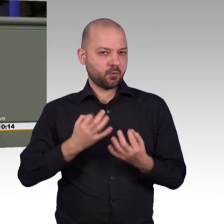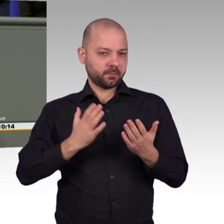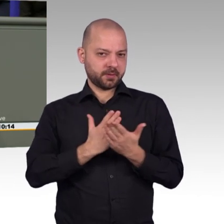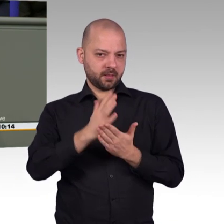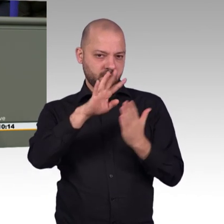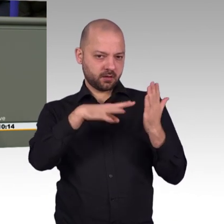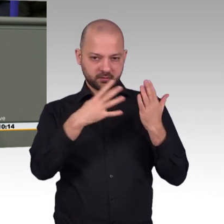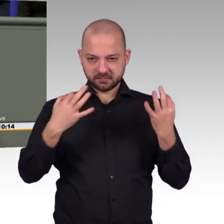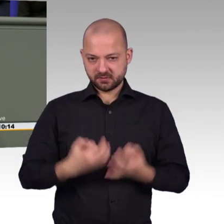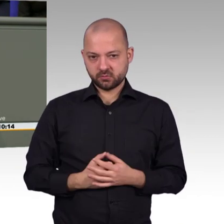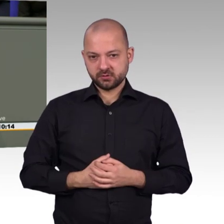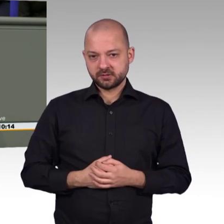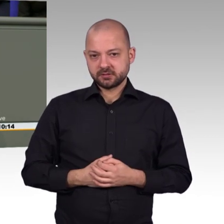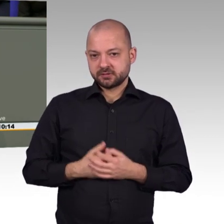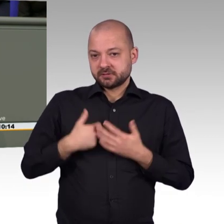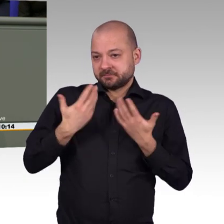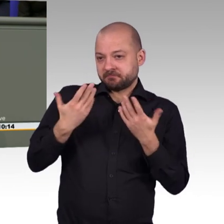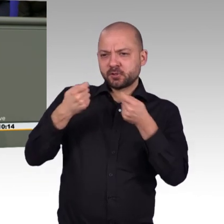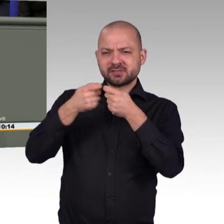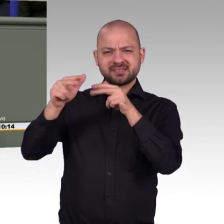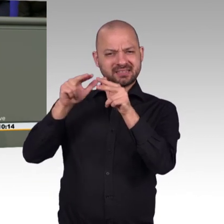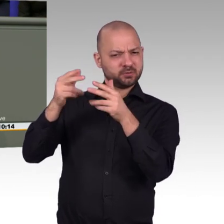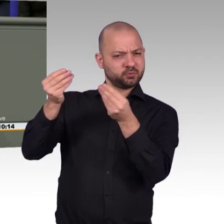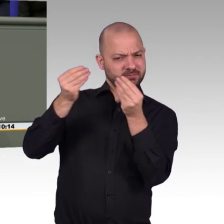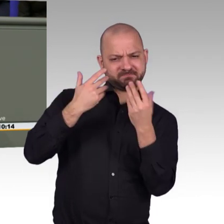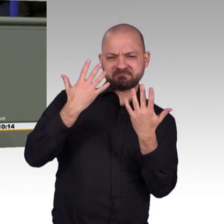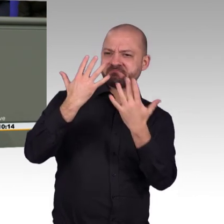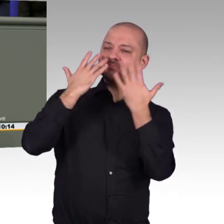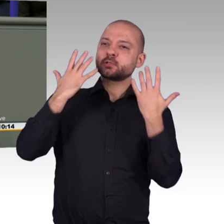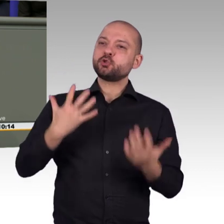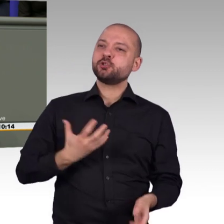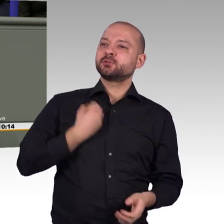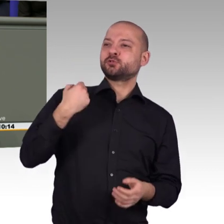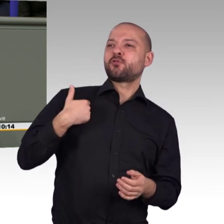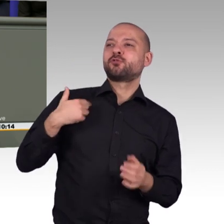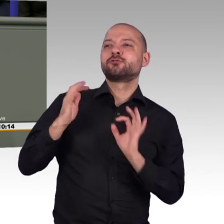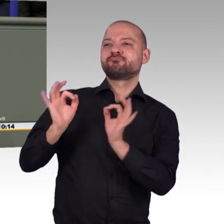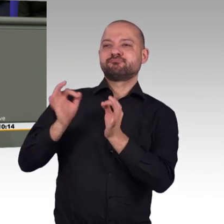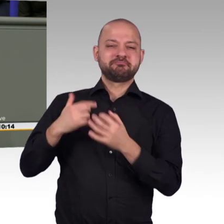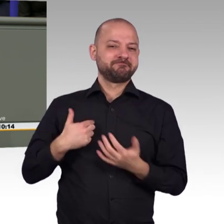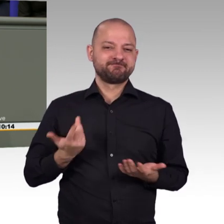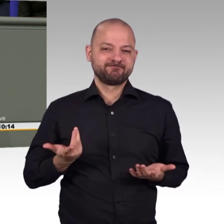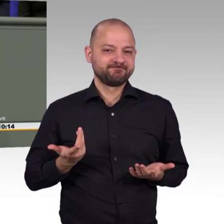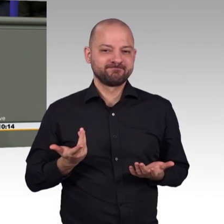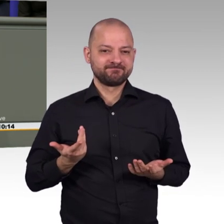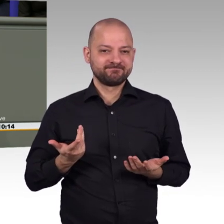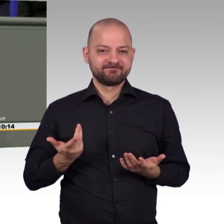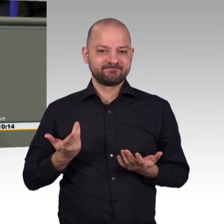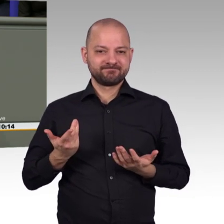besetzen will und erobern möchte, muss neue Wege gehen, muss querdenken, muss Verantwortung in kompetente Hände